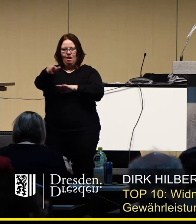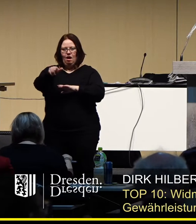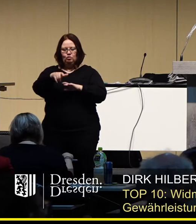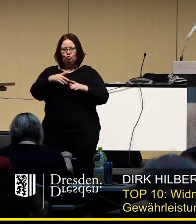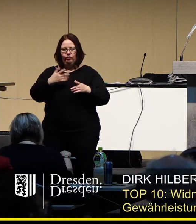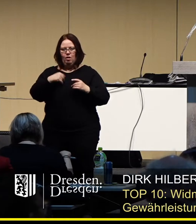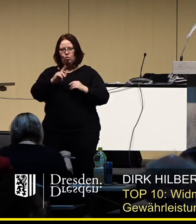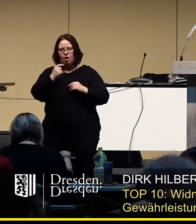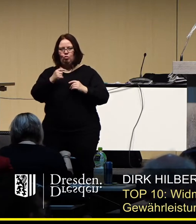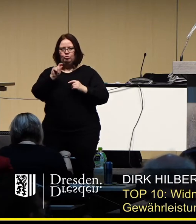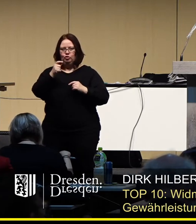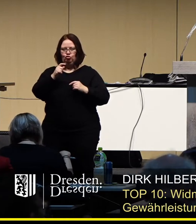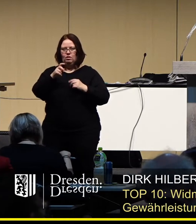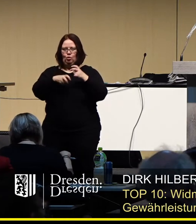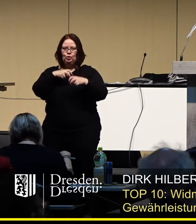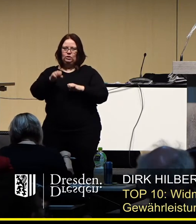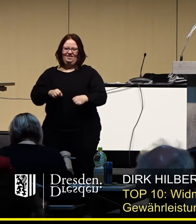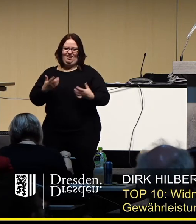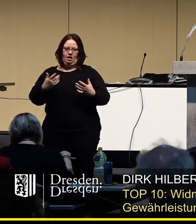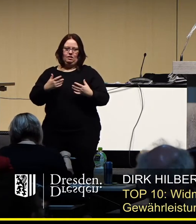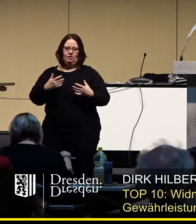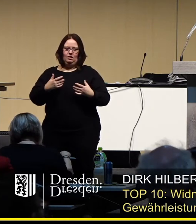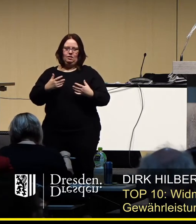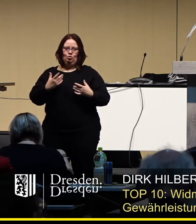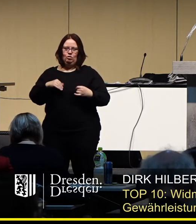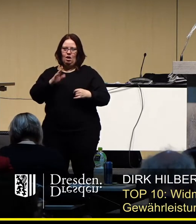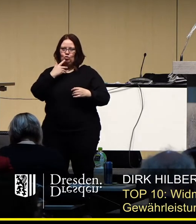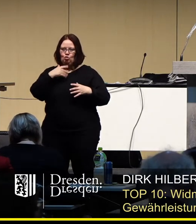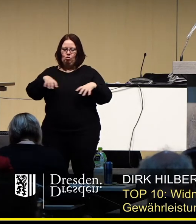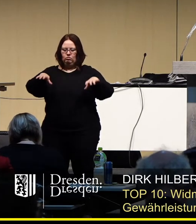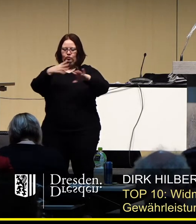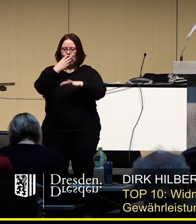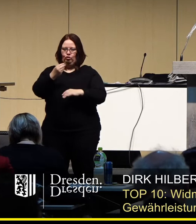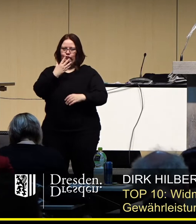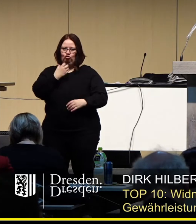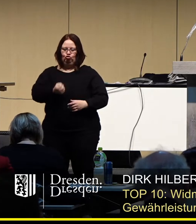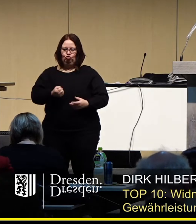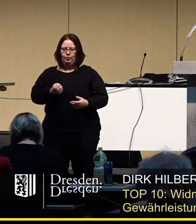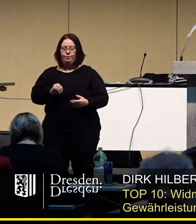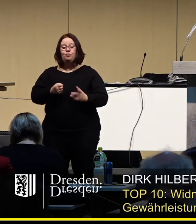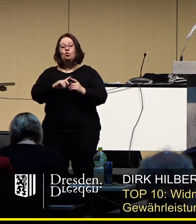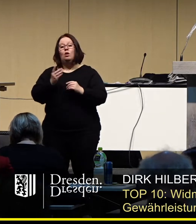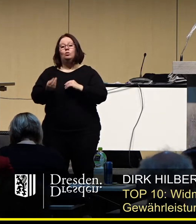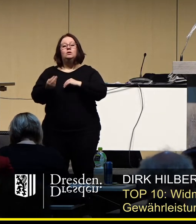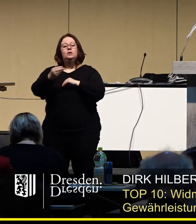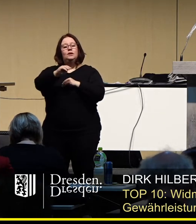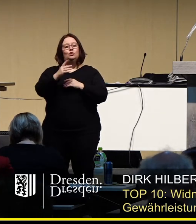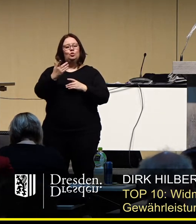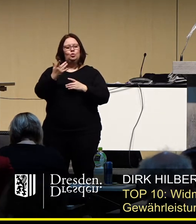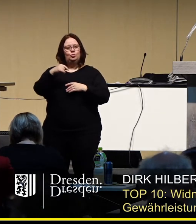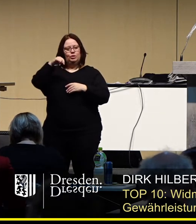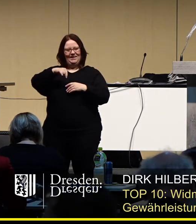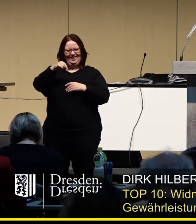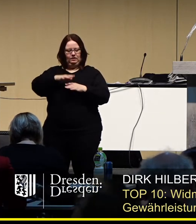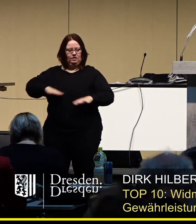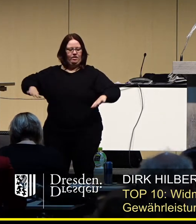wo man auch ein Stückchen natürlich spielt mit der schönen Stadtsiluete. Und insofern sind mit diesen